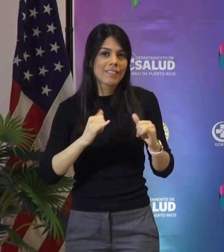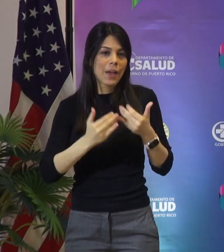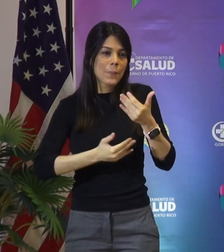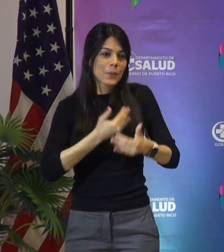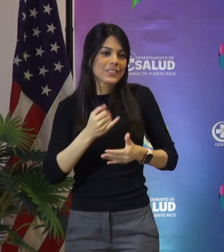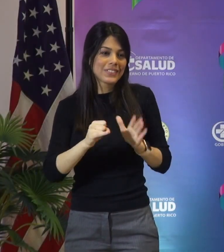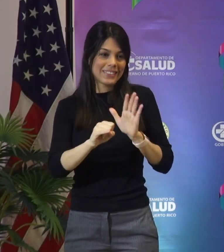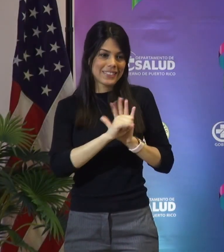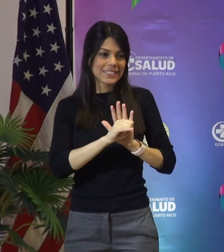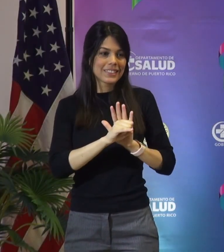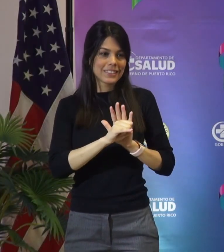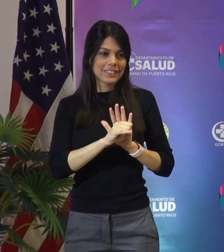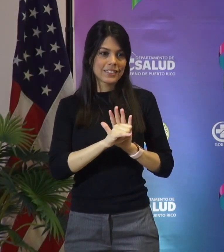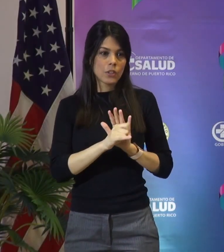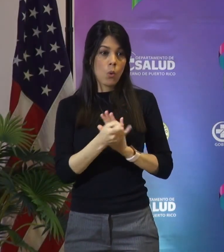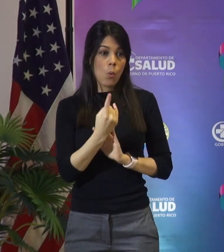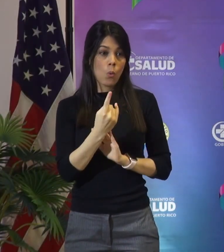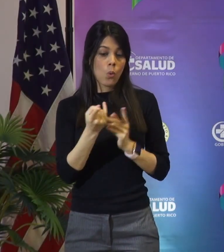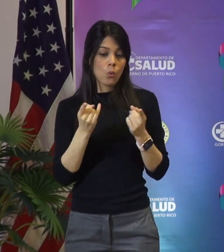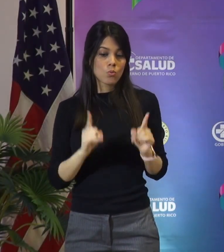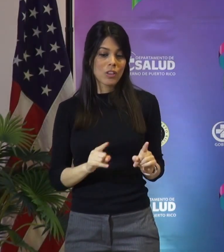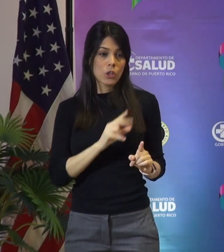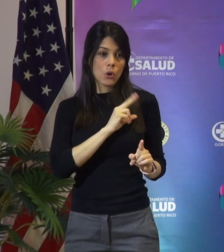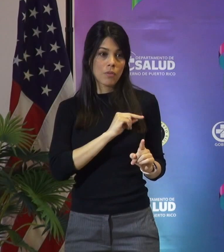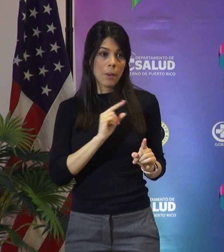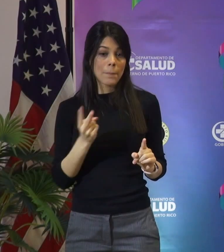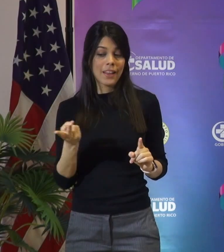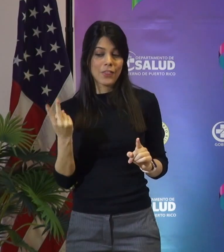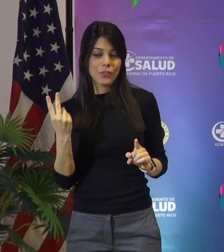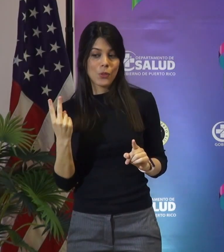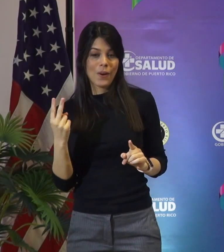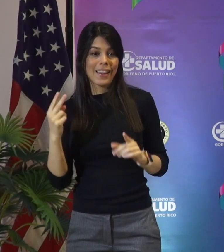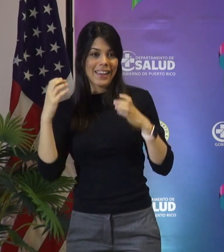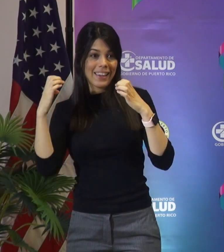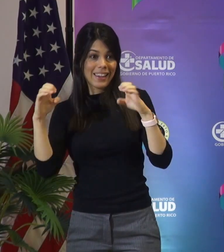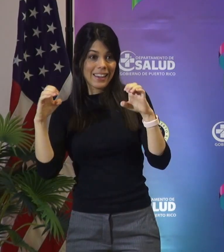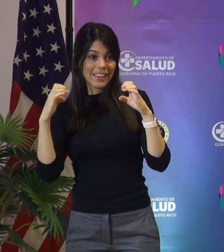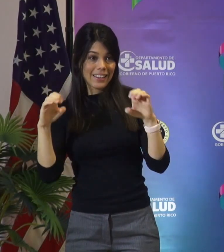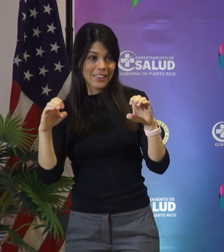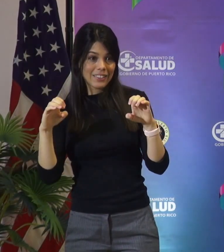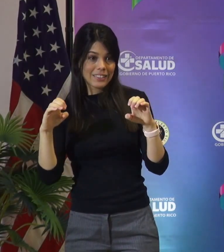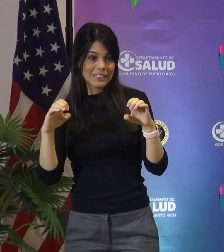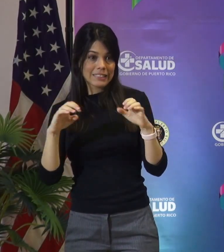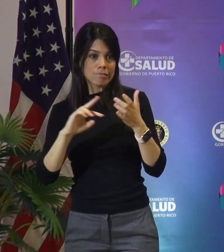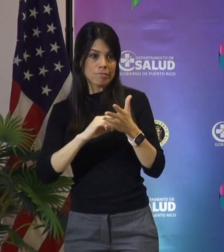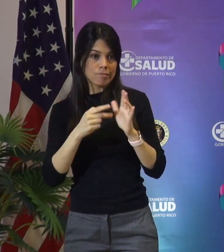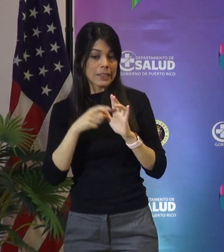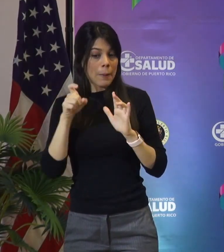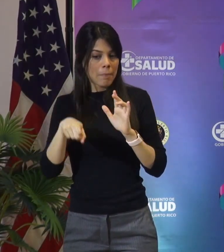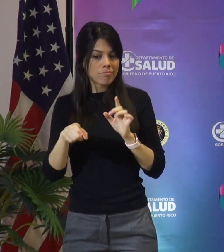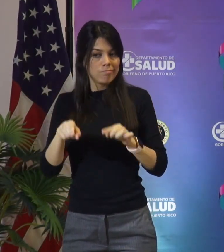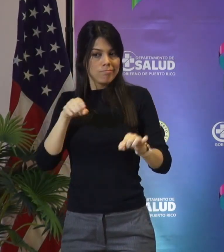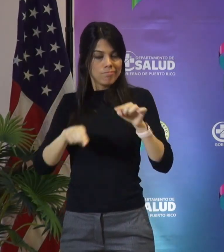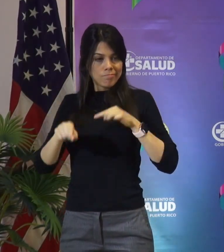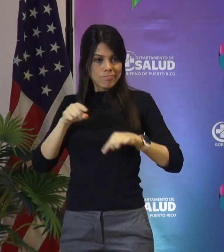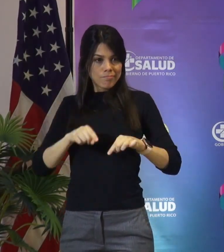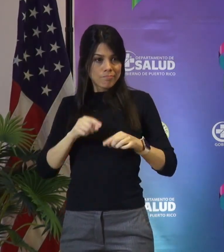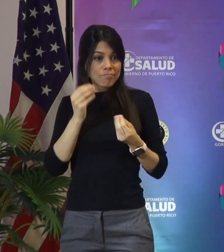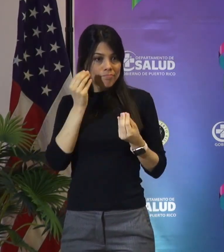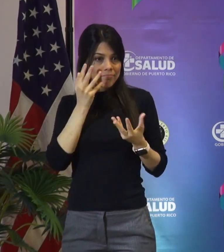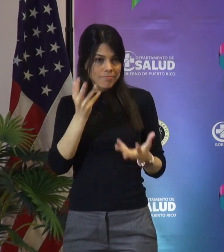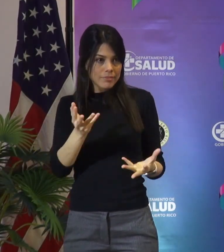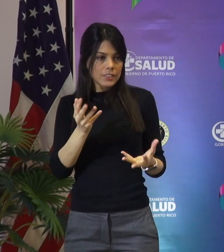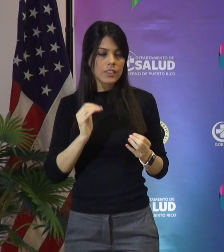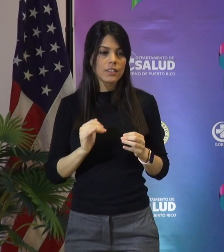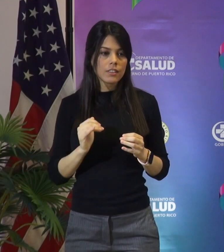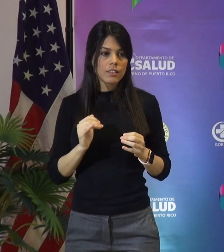identificarlo. Uno de los casos ocurrió en noviembre, 2 en enero, o sea que hay que ir bastante hacia atrás. Por lo menos ya te puedo adelantar que en los